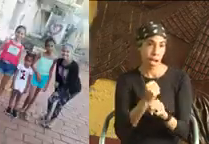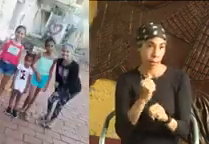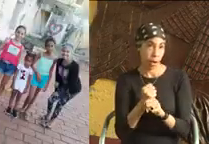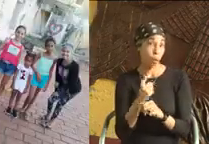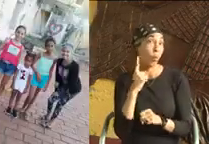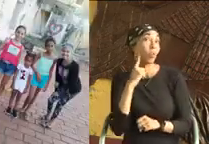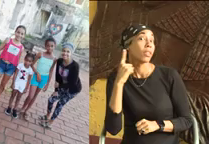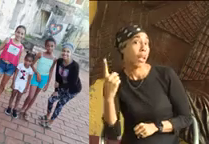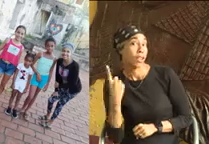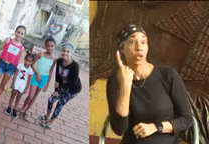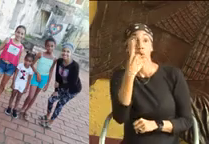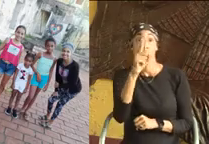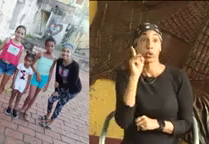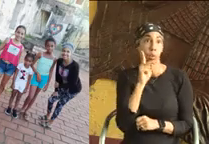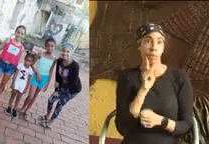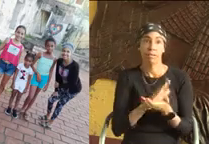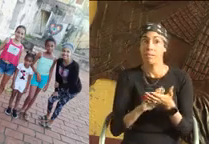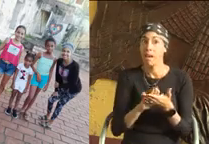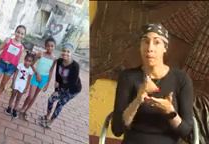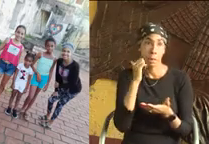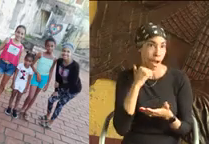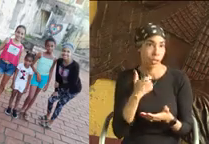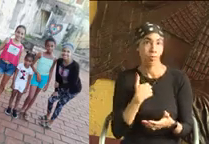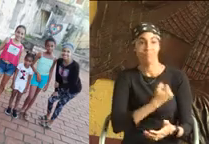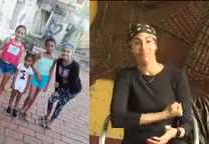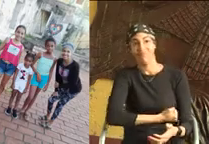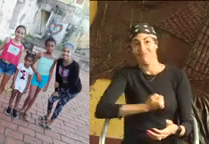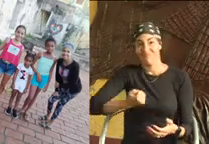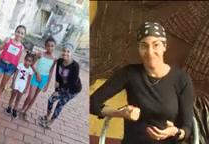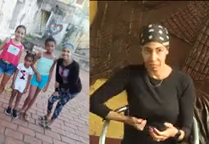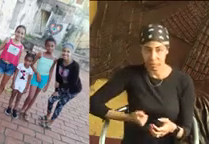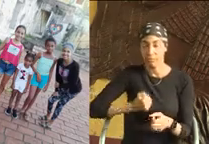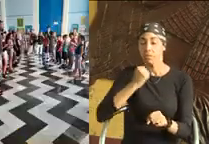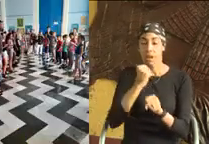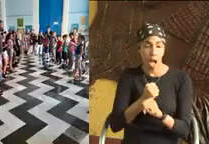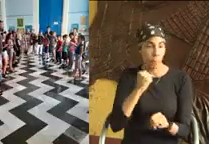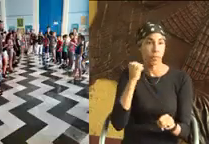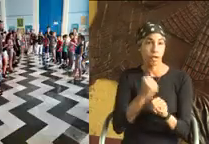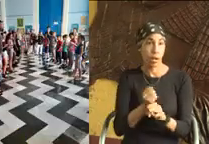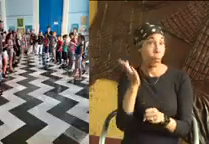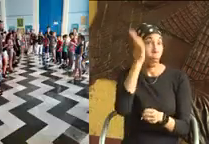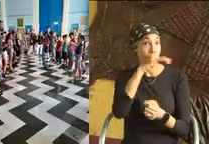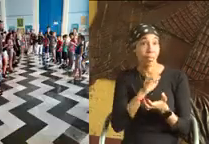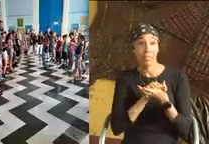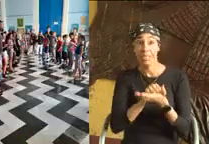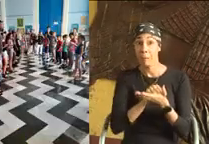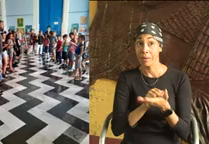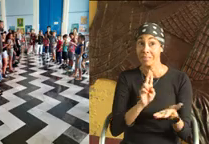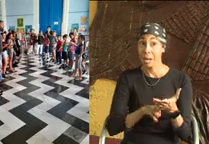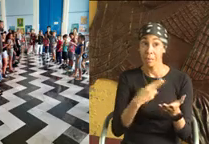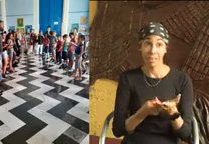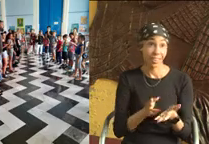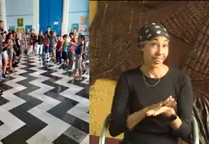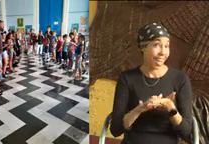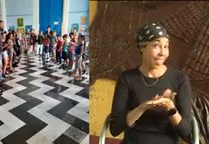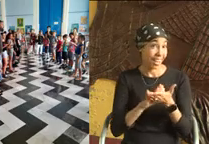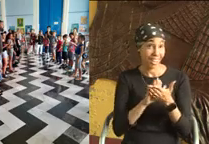ya que por mi discapacidad auditiva no podía comunicarme con los niños,